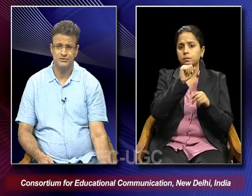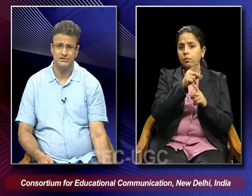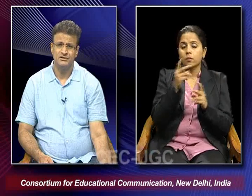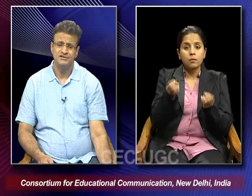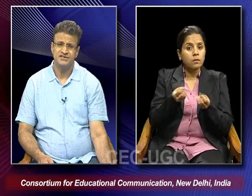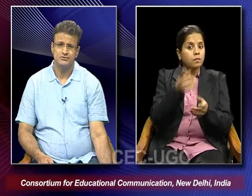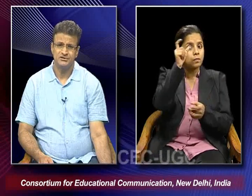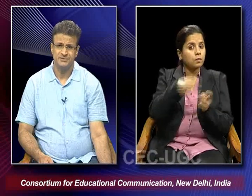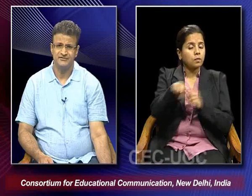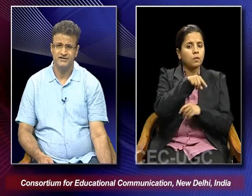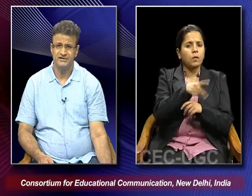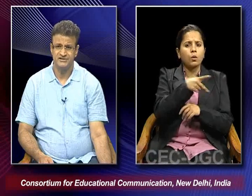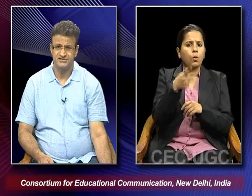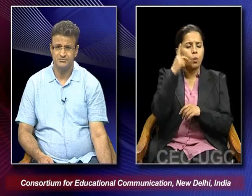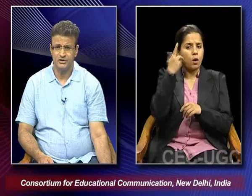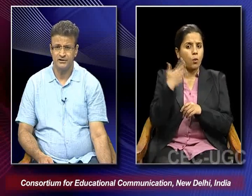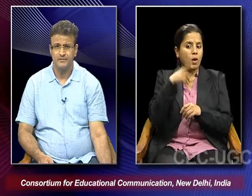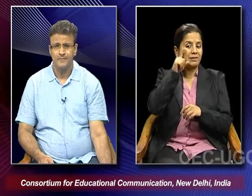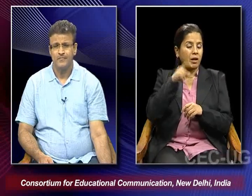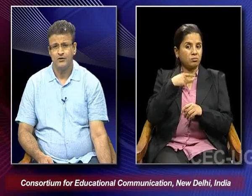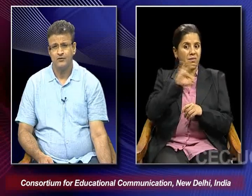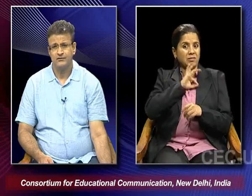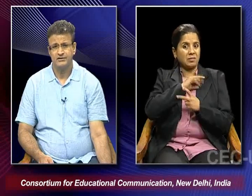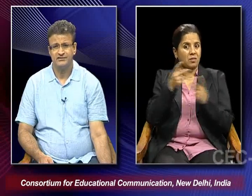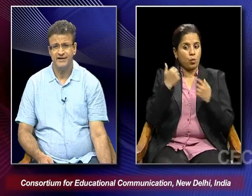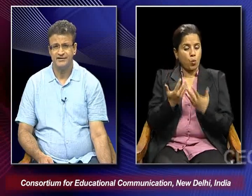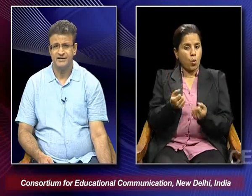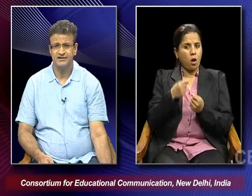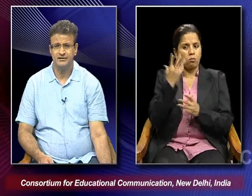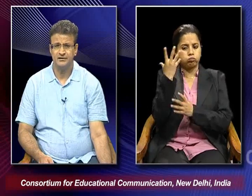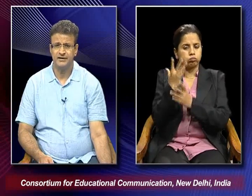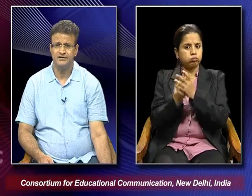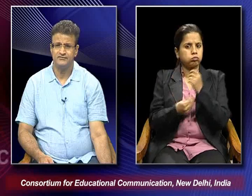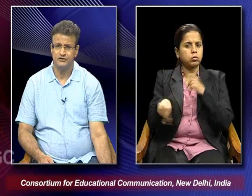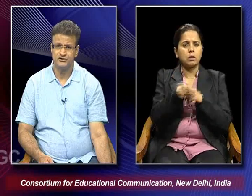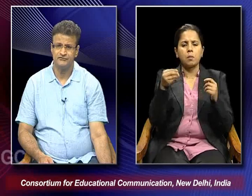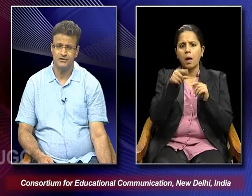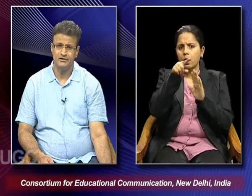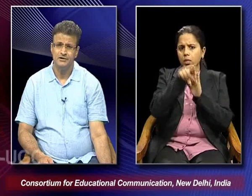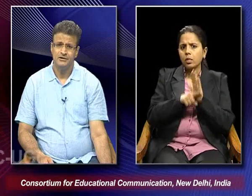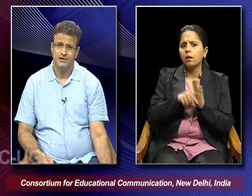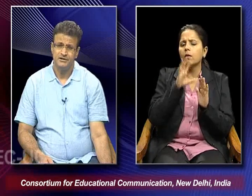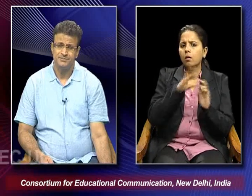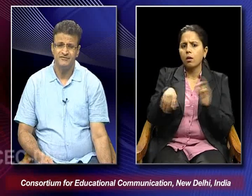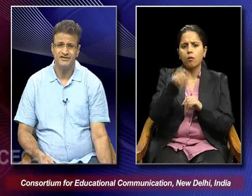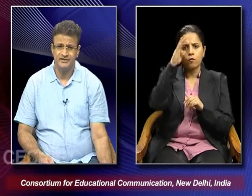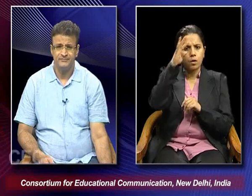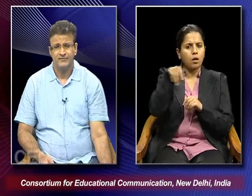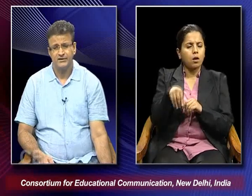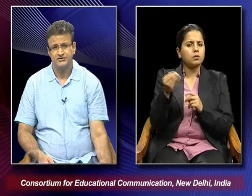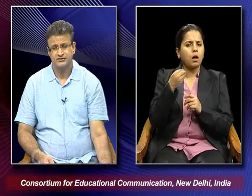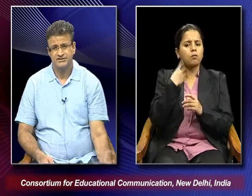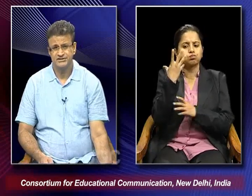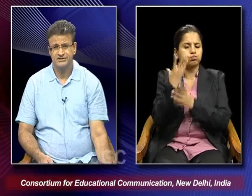individual sexual depravity is a symbolic of the wider ethical and the philosophical depravity